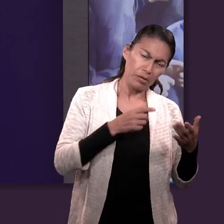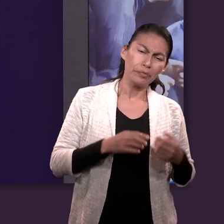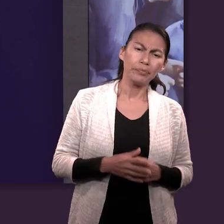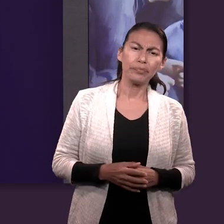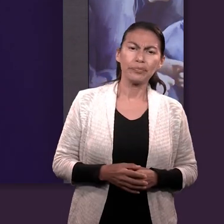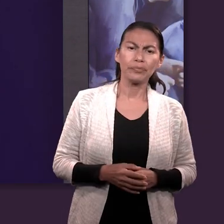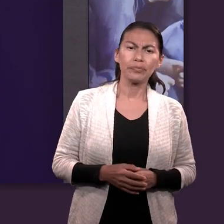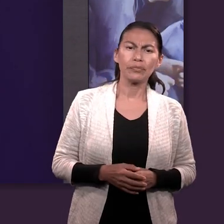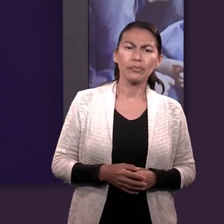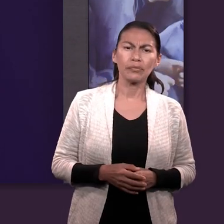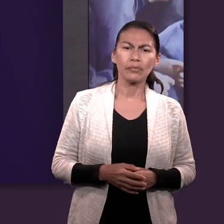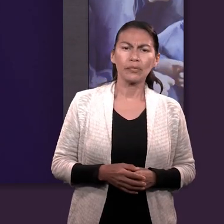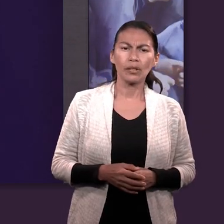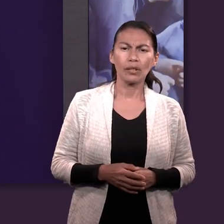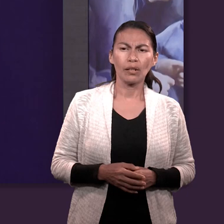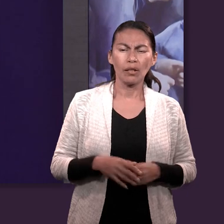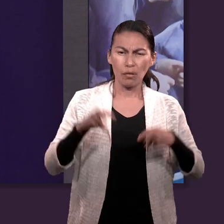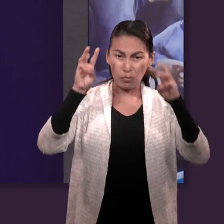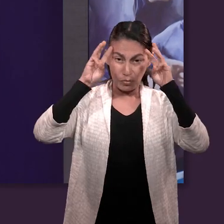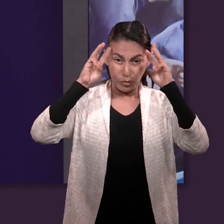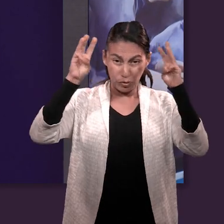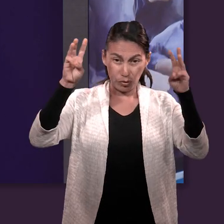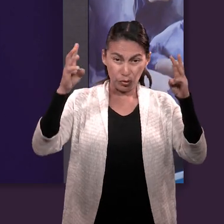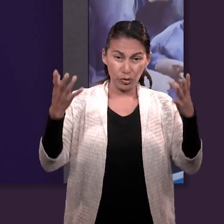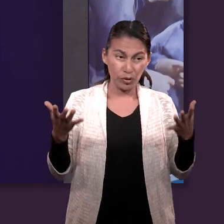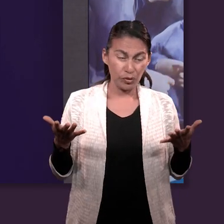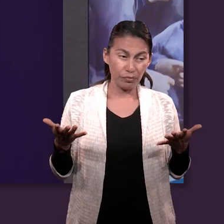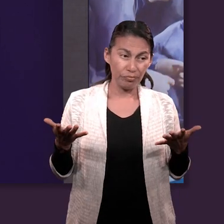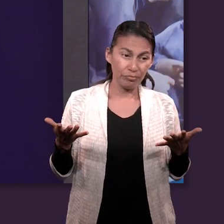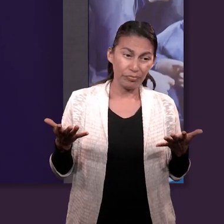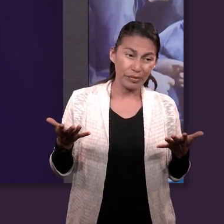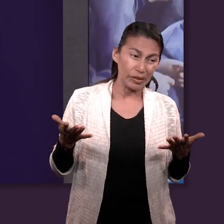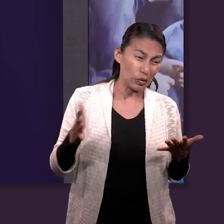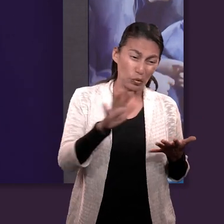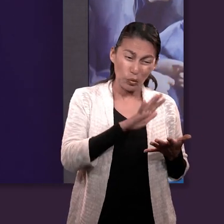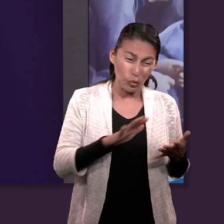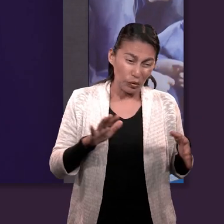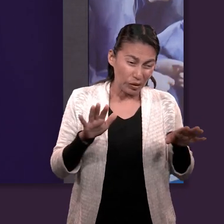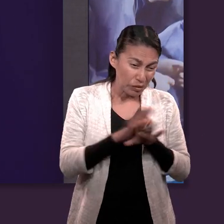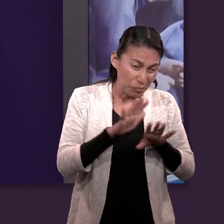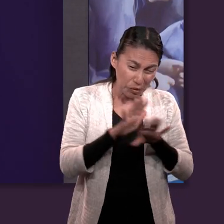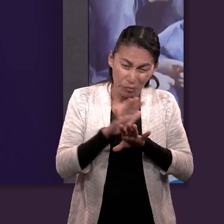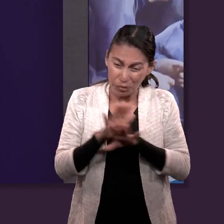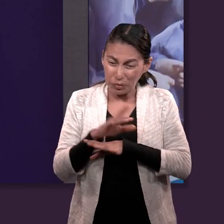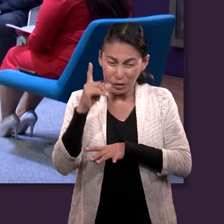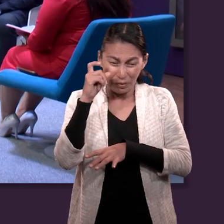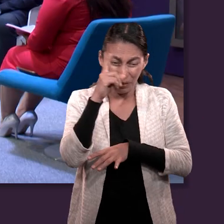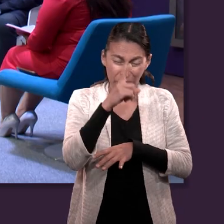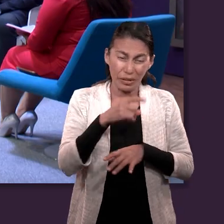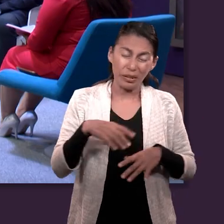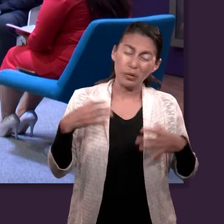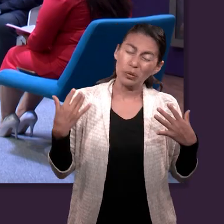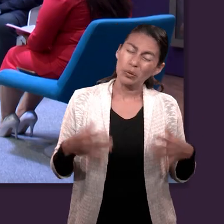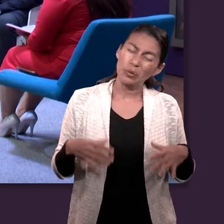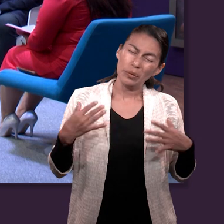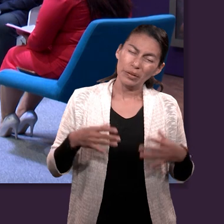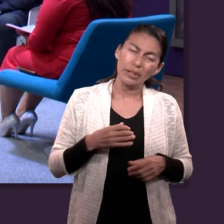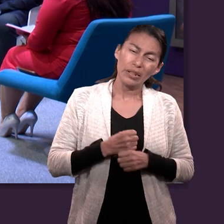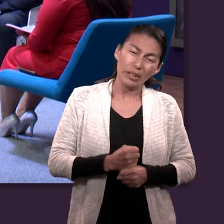que él afrontó muchísimos desafíos, le cambió el escenario bastante y tuvo un crisol muy especial en el momento